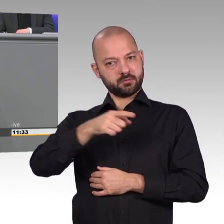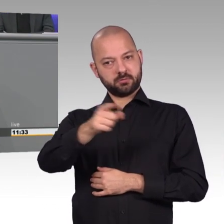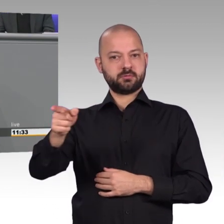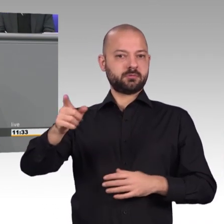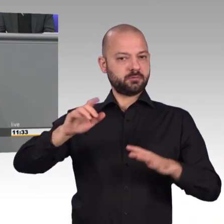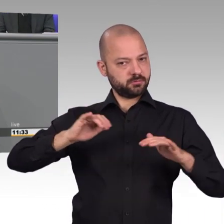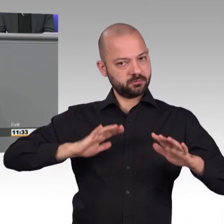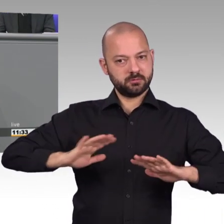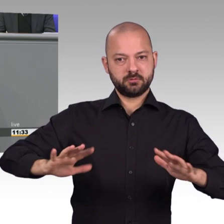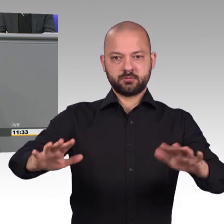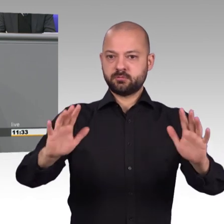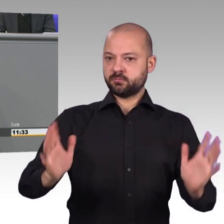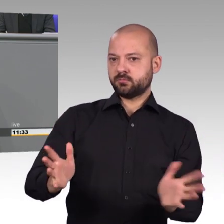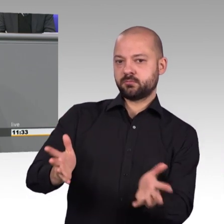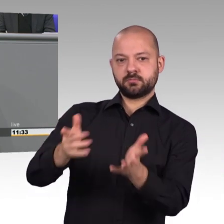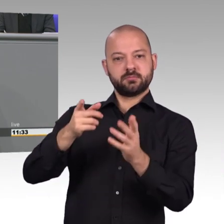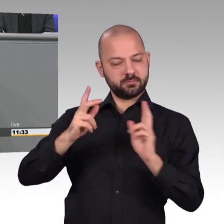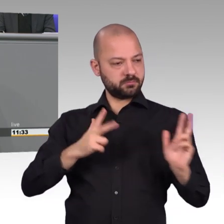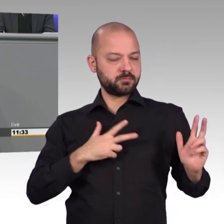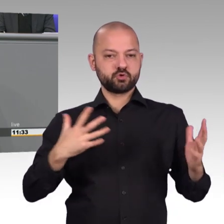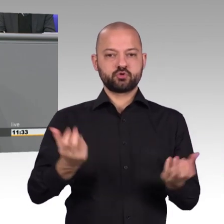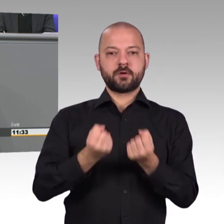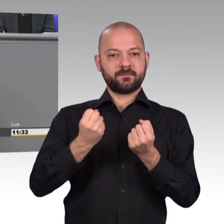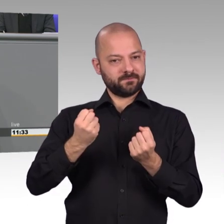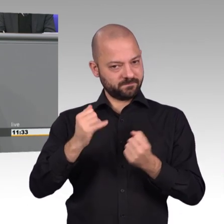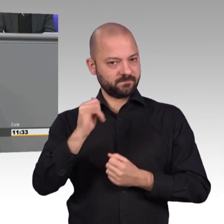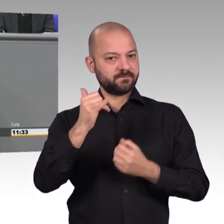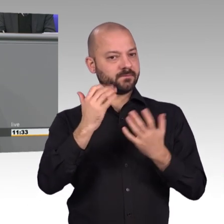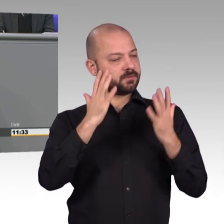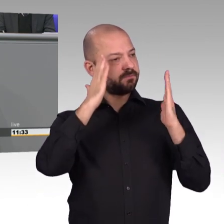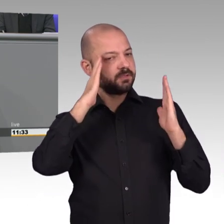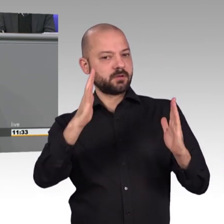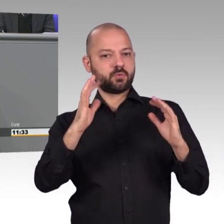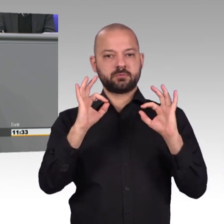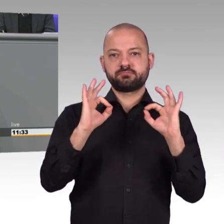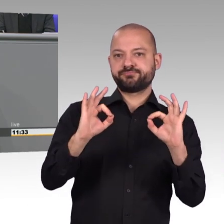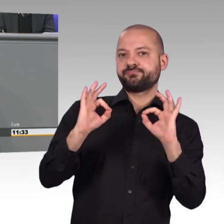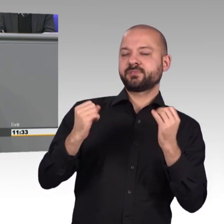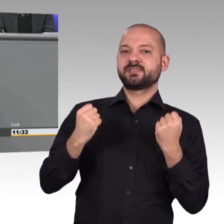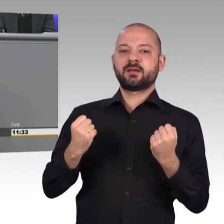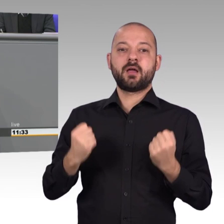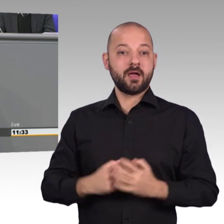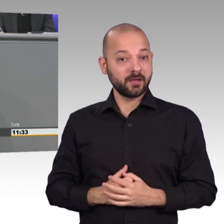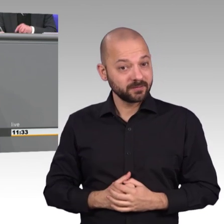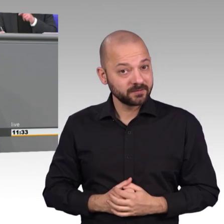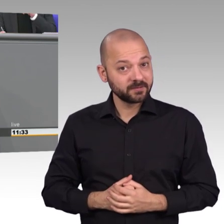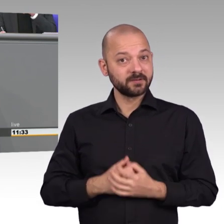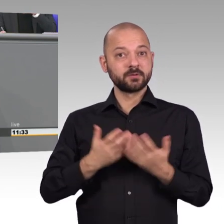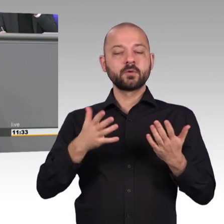dieser wichtige Standort Bonn-Rhein-Sieg auch mit dem BSI oder dem Bundesdatenschutzbeauftragten ordentlich gestärkt wird. Auch das ist eine Investition